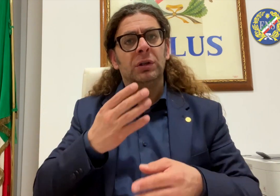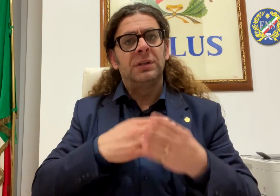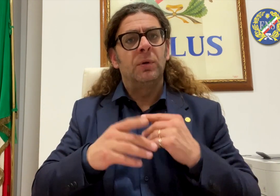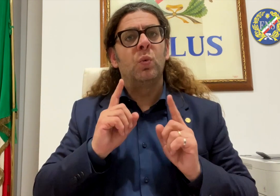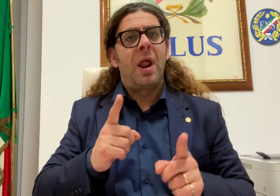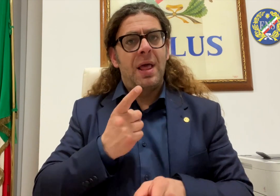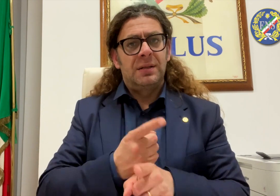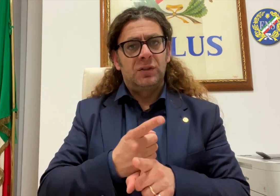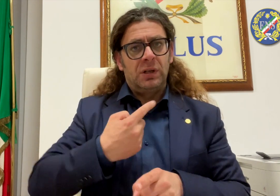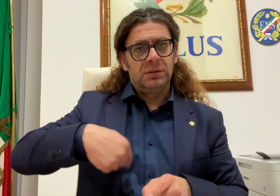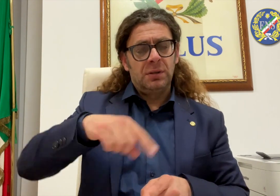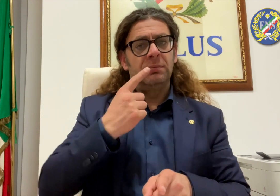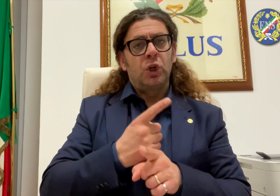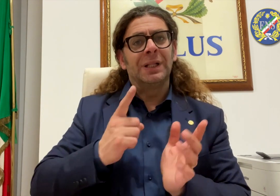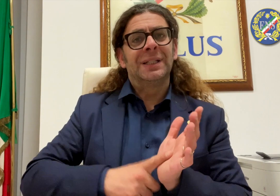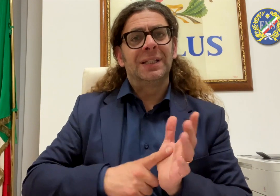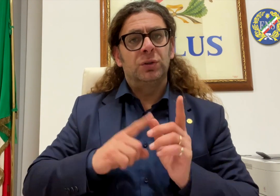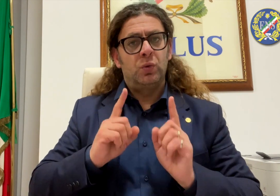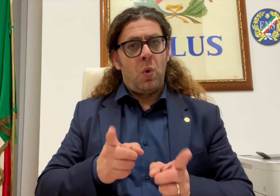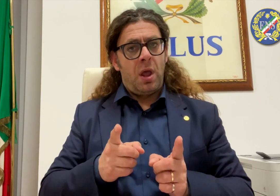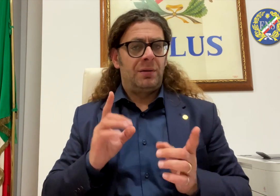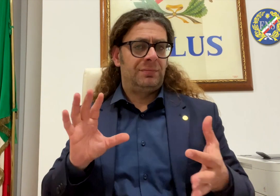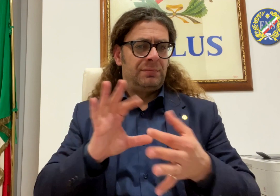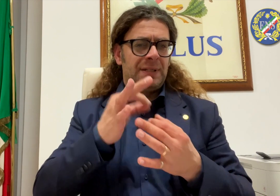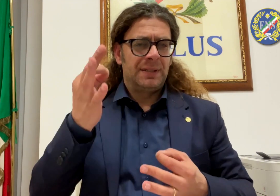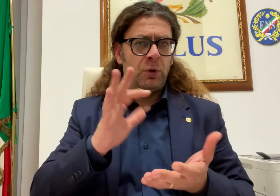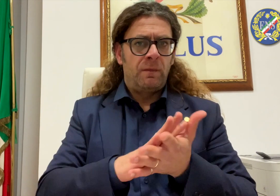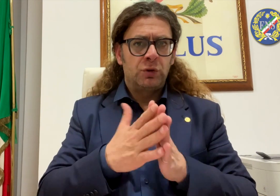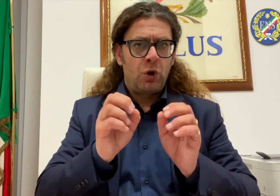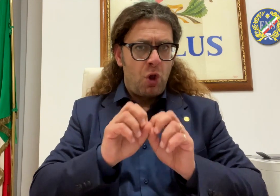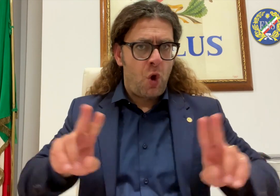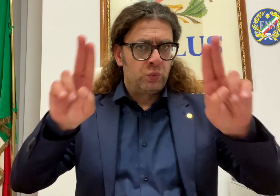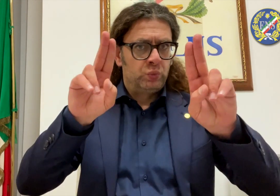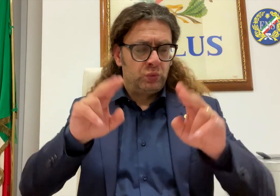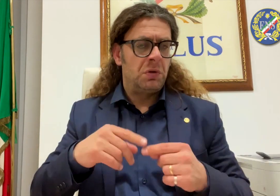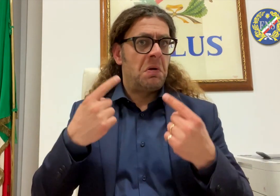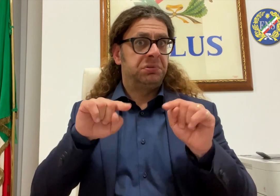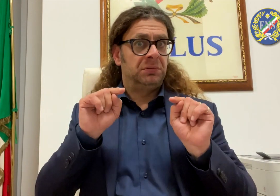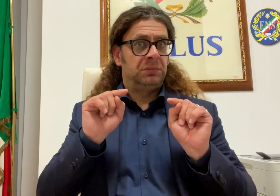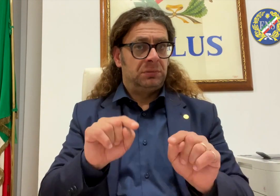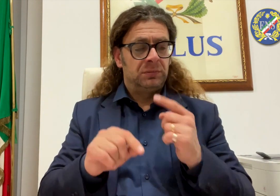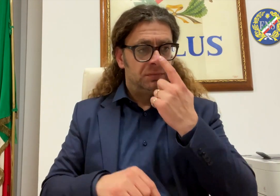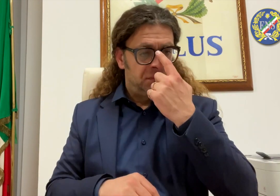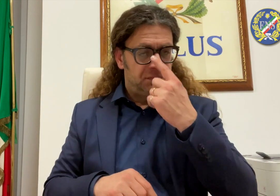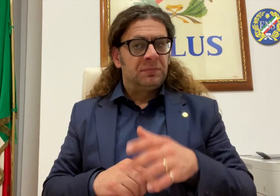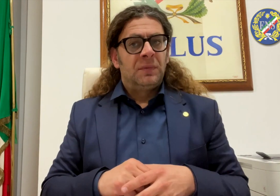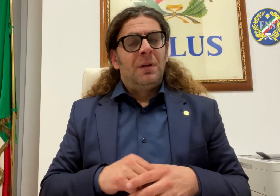delegati e funzionari dei vari dicasteri, con l'intento di creare una rete di collaborazioni perché è importante